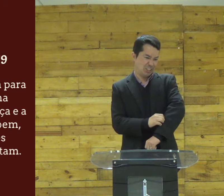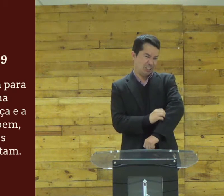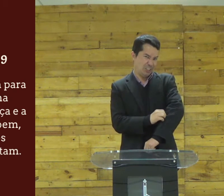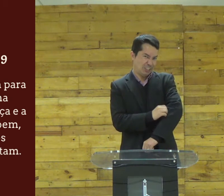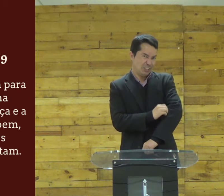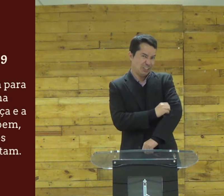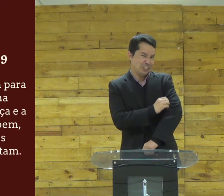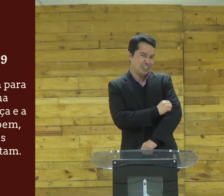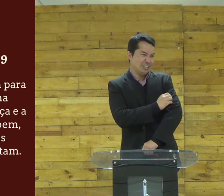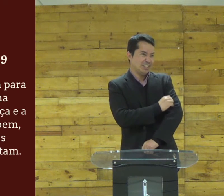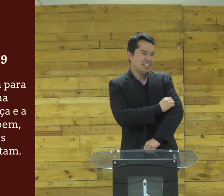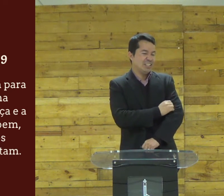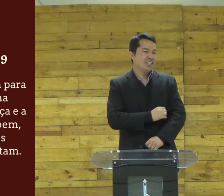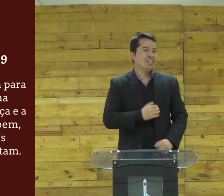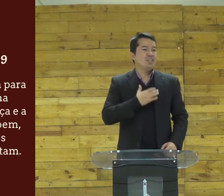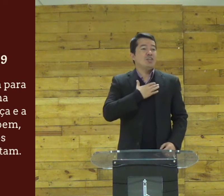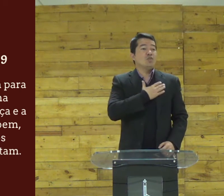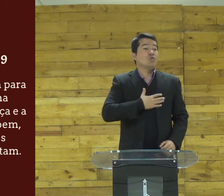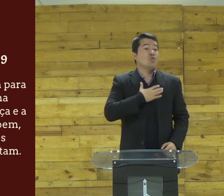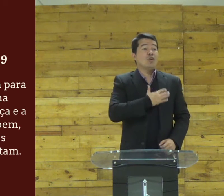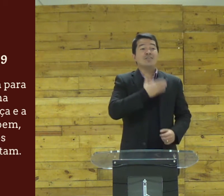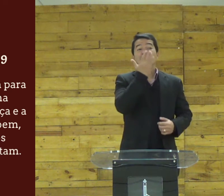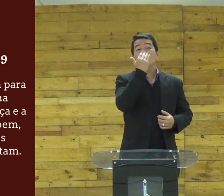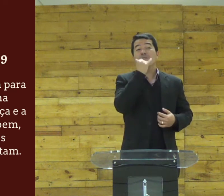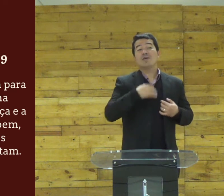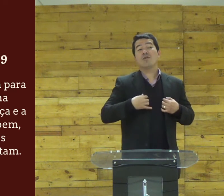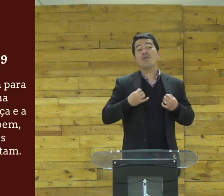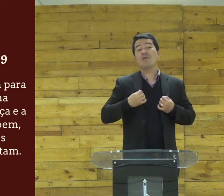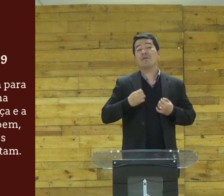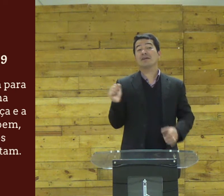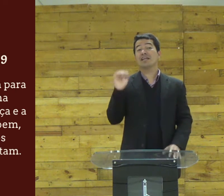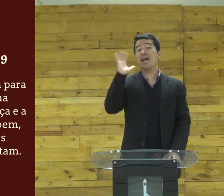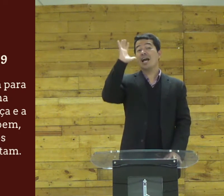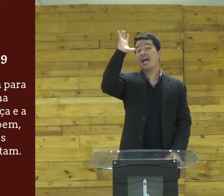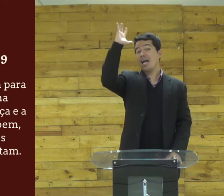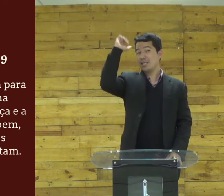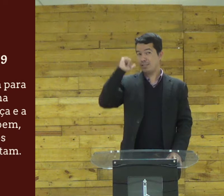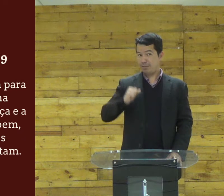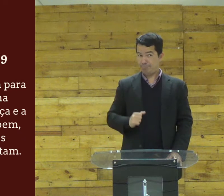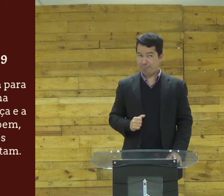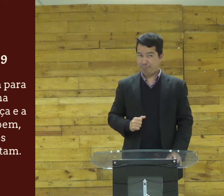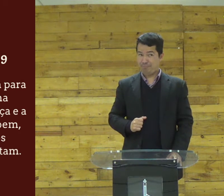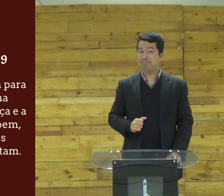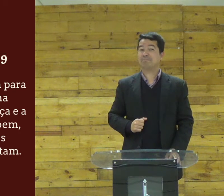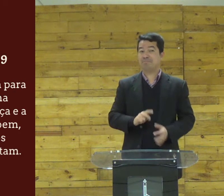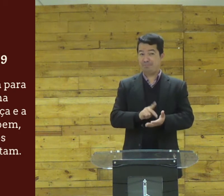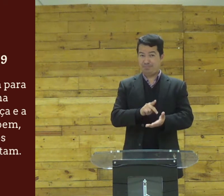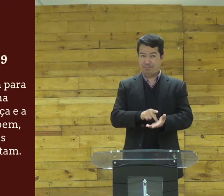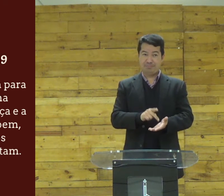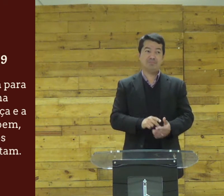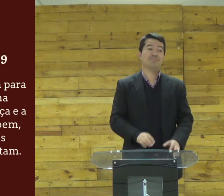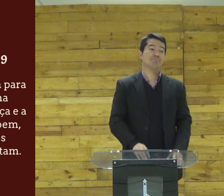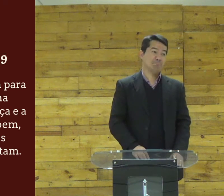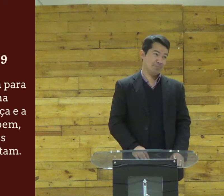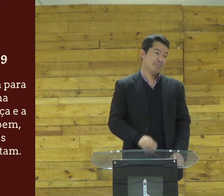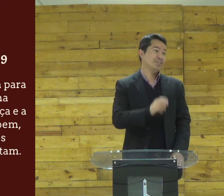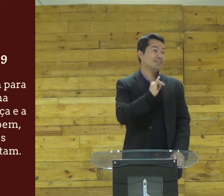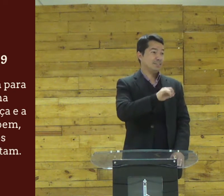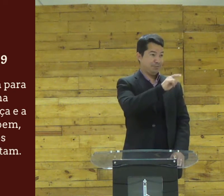come come come come gosta de comer roupa roupas caras hein fique bem claro roupas caras